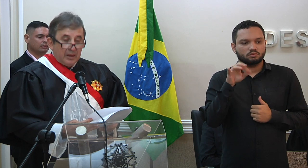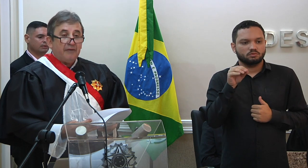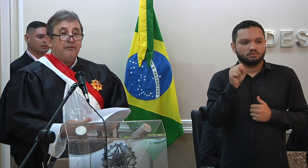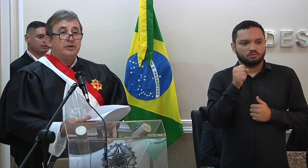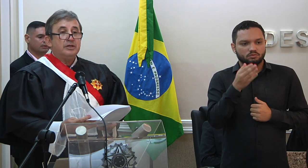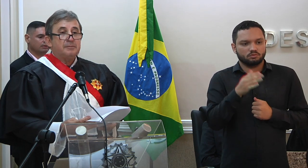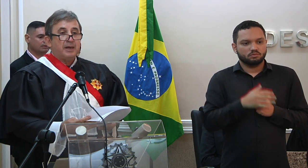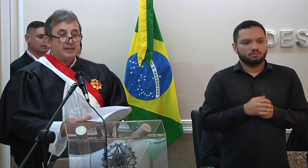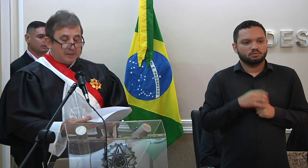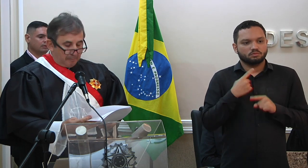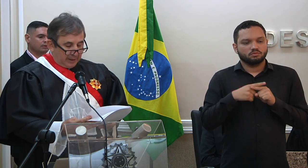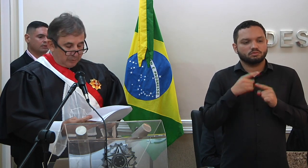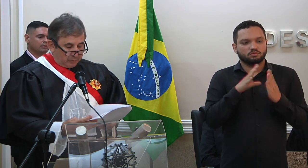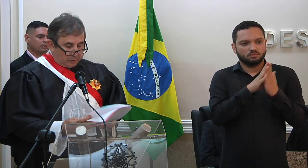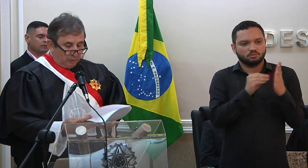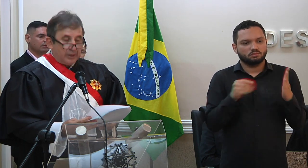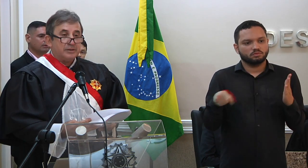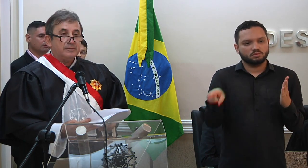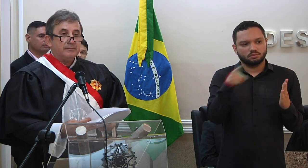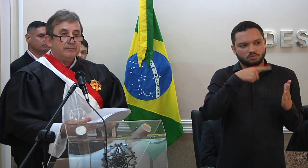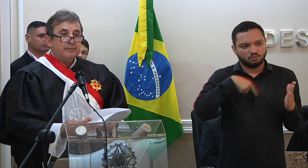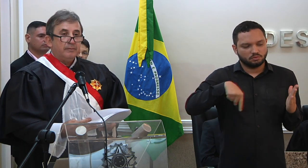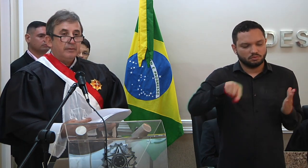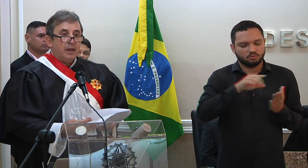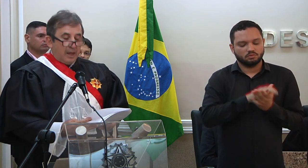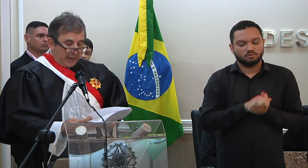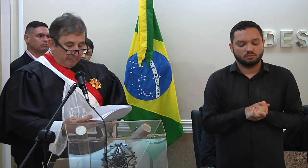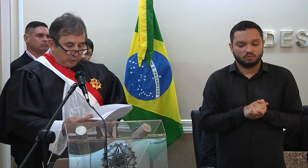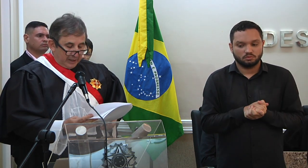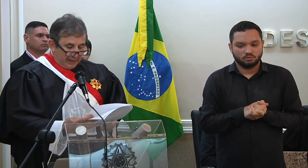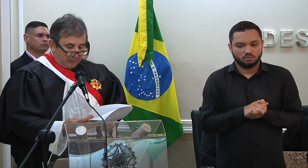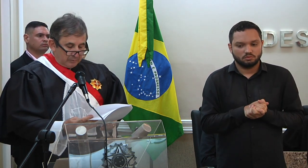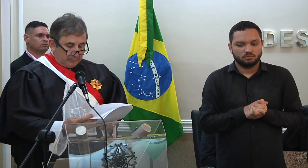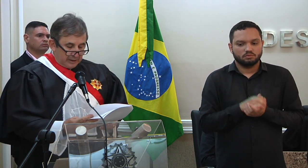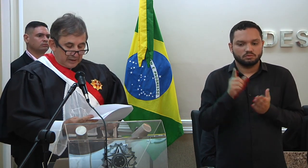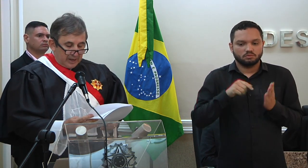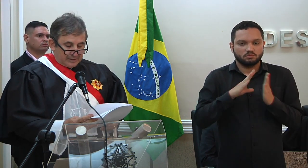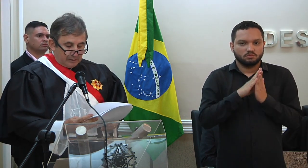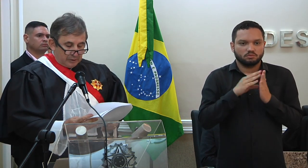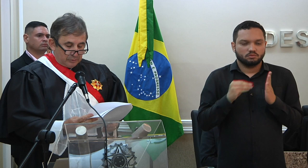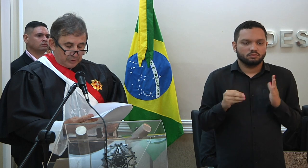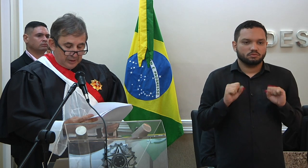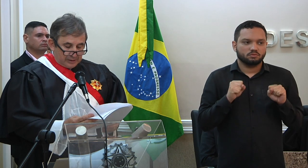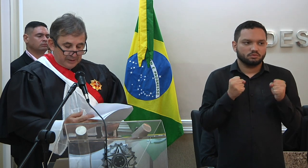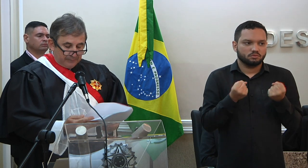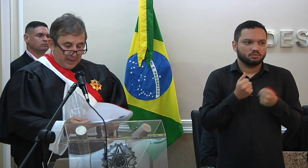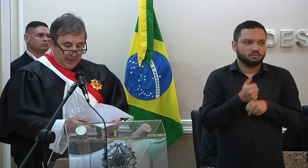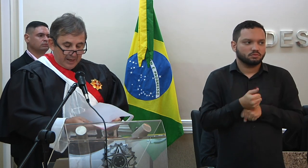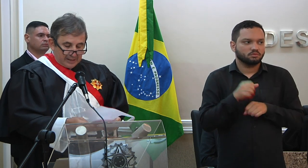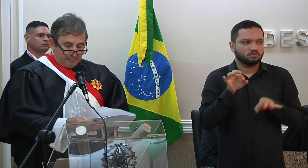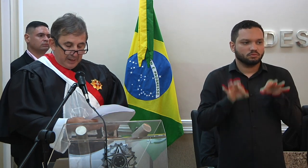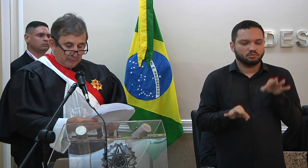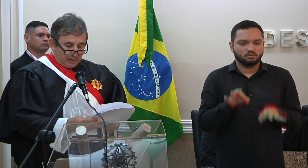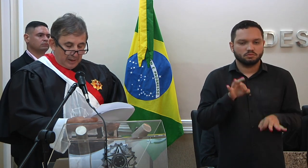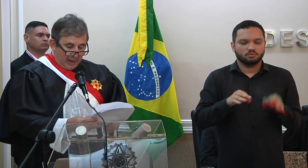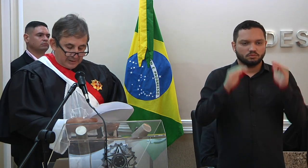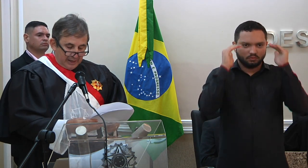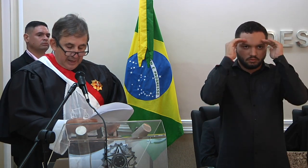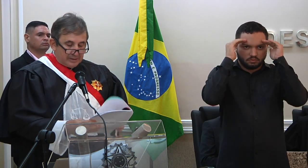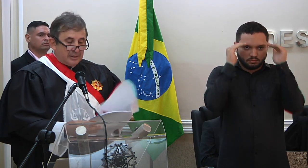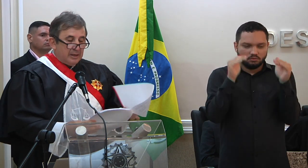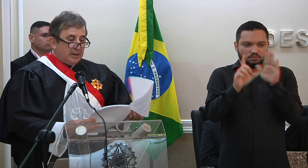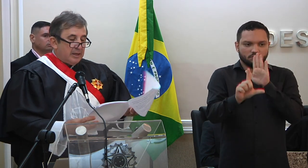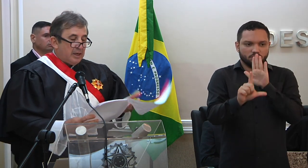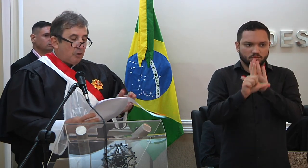Oliveira Uxoa, é fonte de inspiração para todos nós. É modelo de dedicação à justiça, respeito